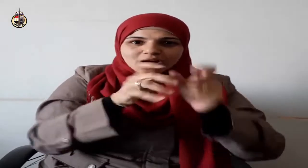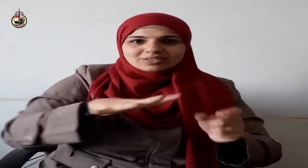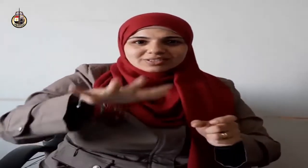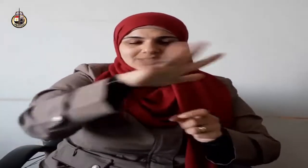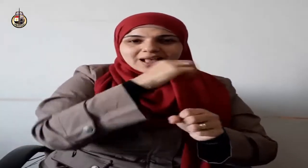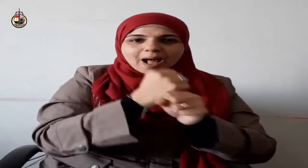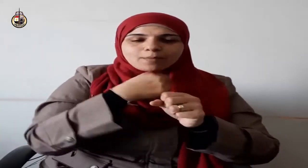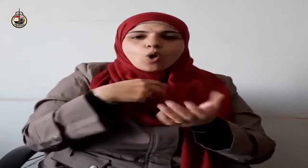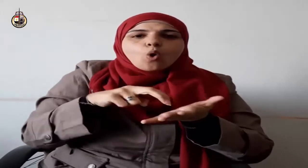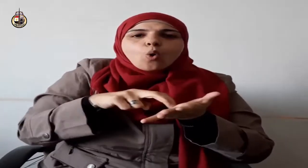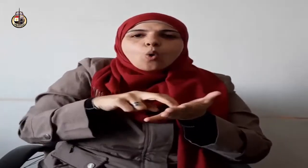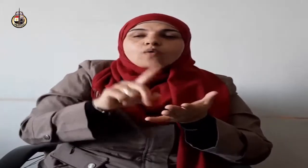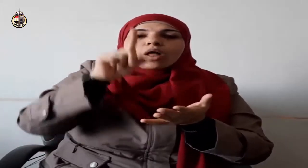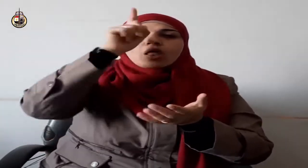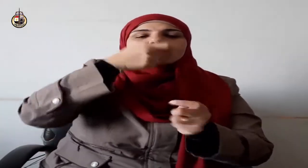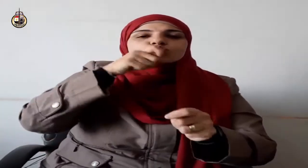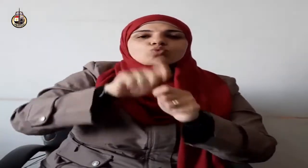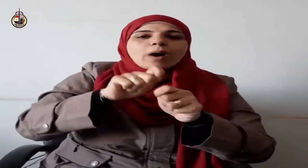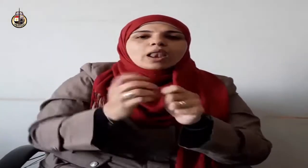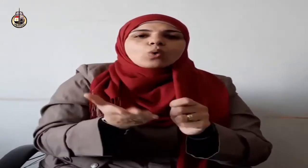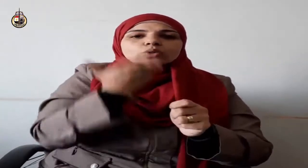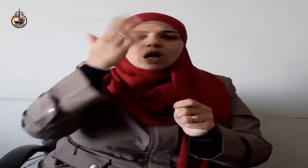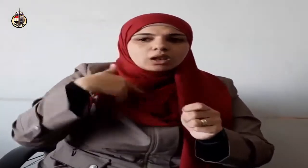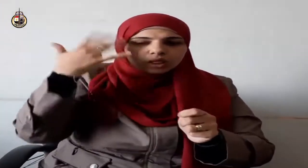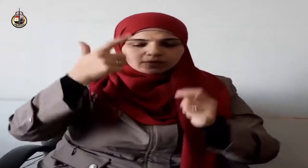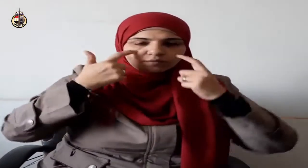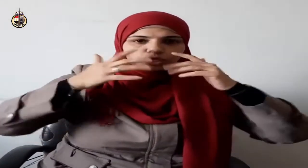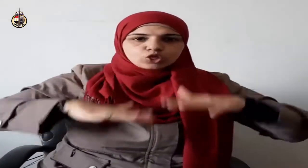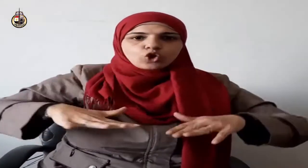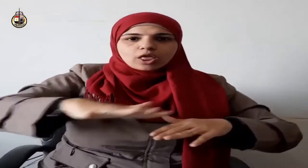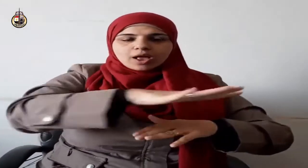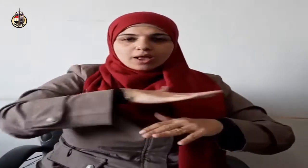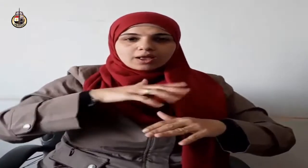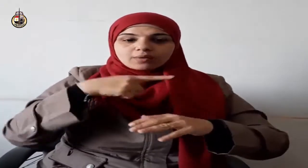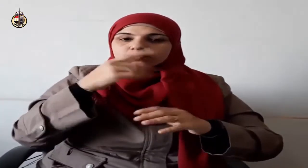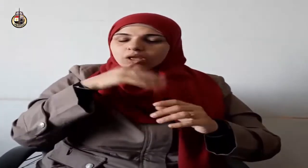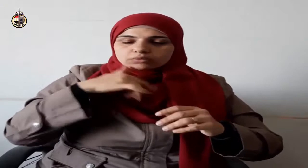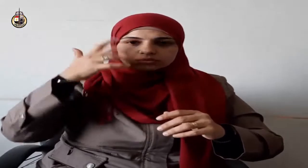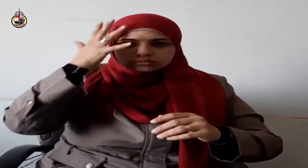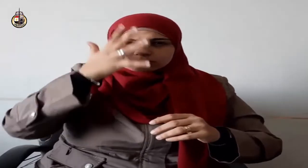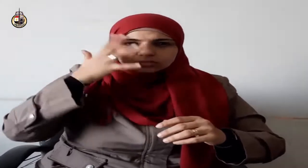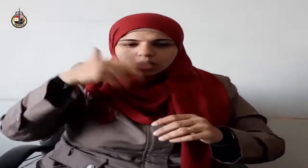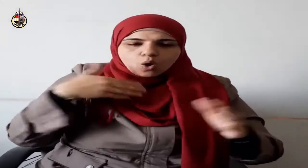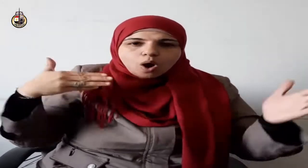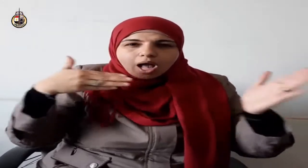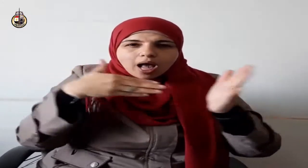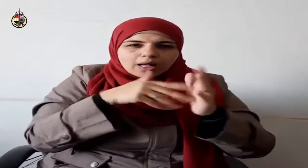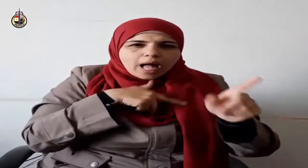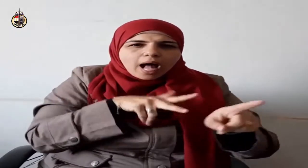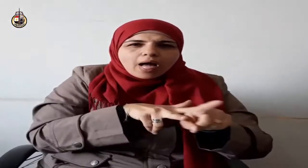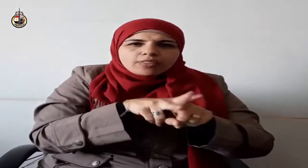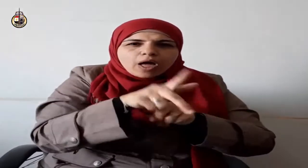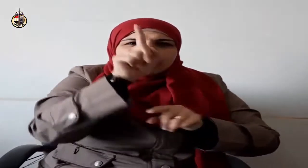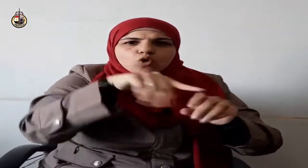كما بين ذلك القرآن الكريم على لسانها في قوله تعالى